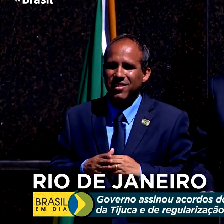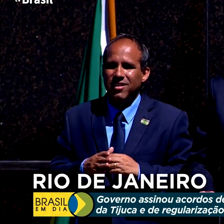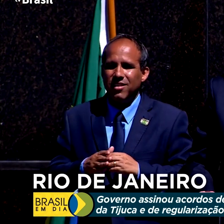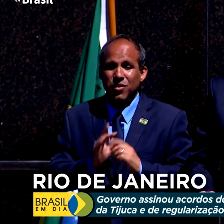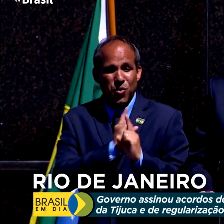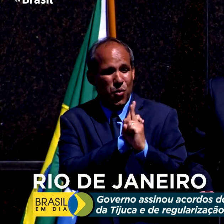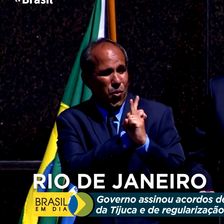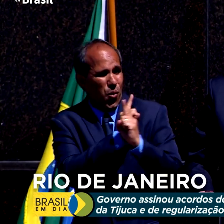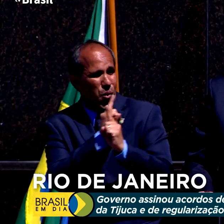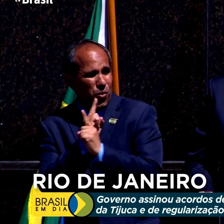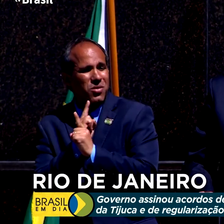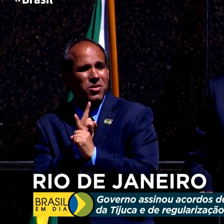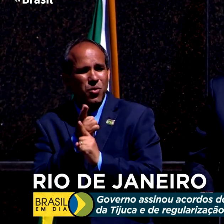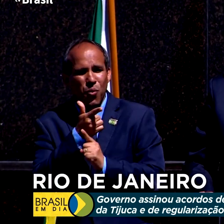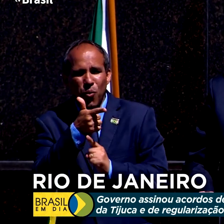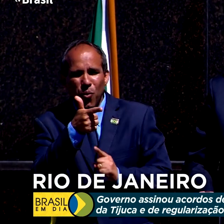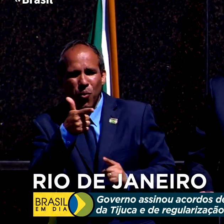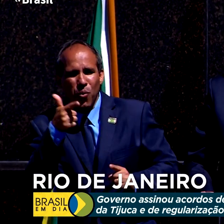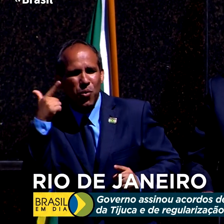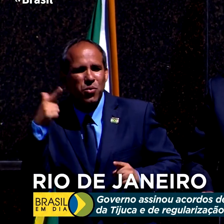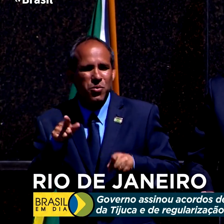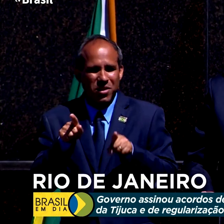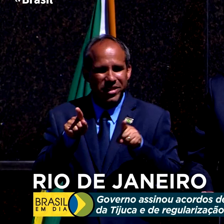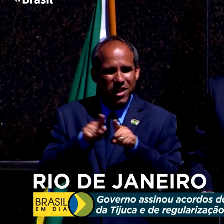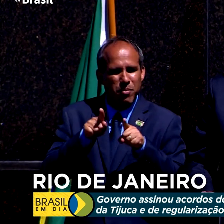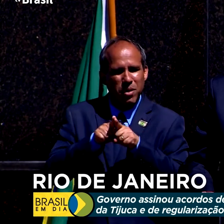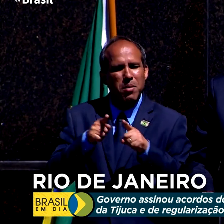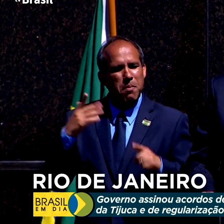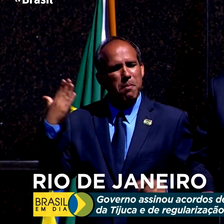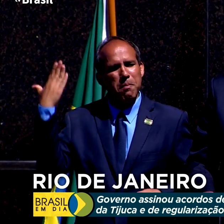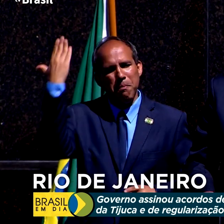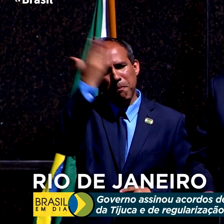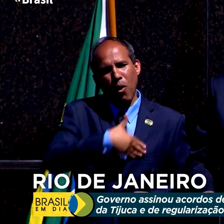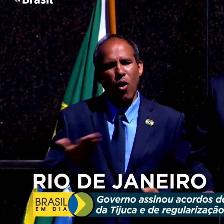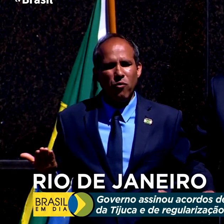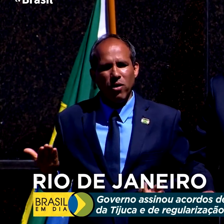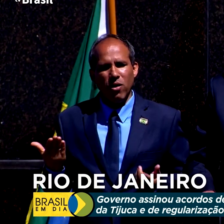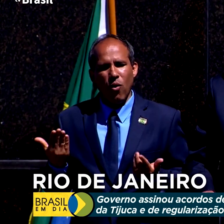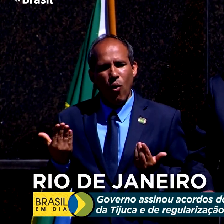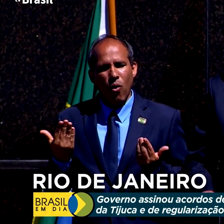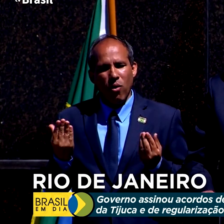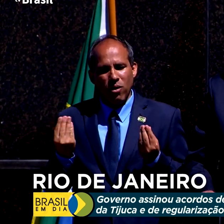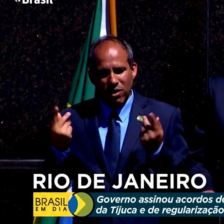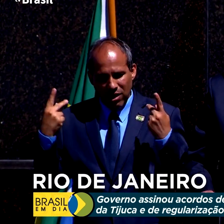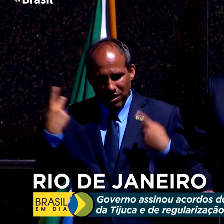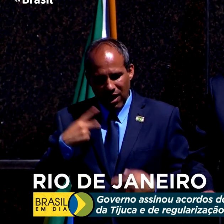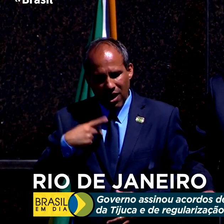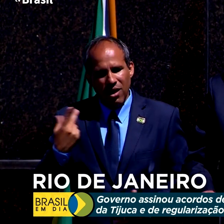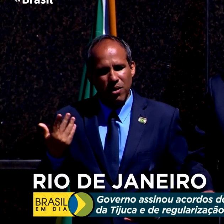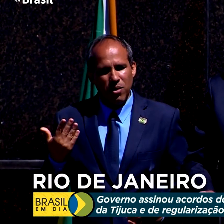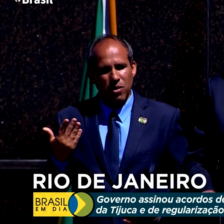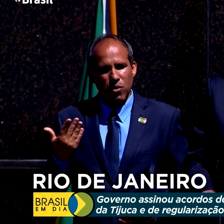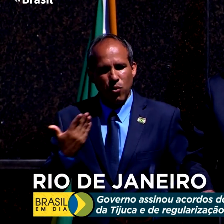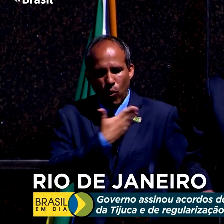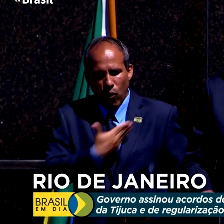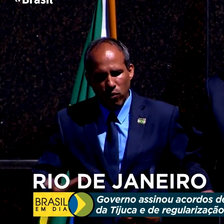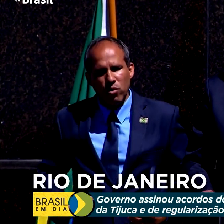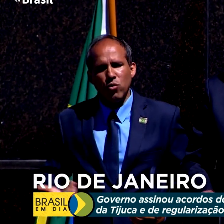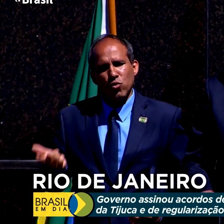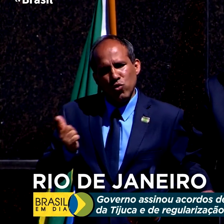reencontro, também bem demonstra, na prática, que um governo que ajuda,